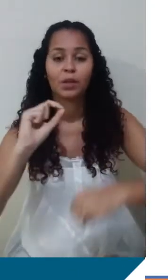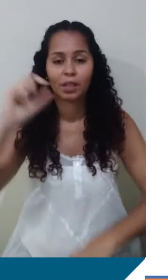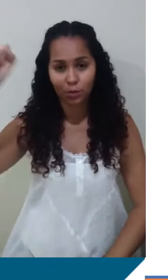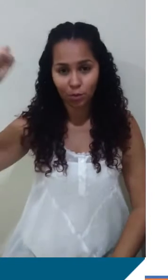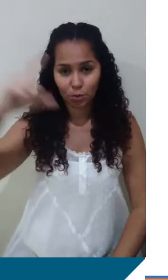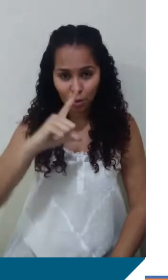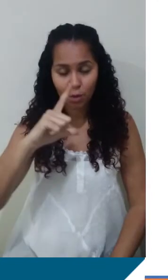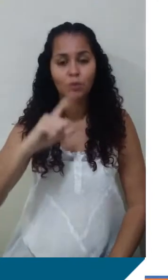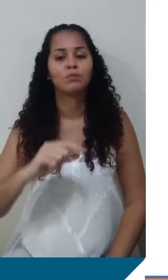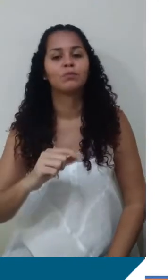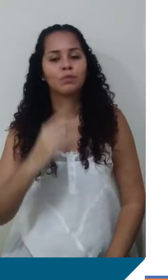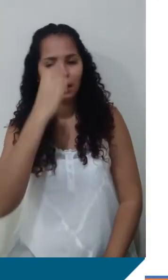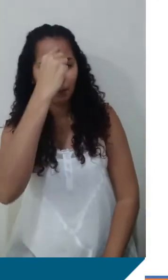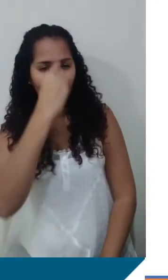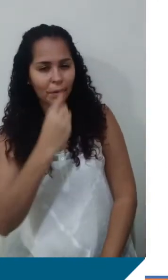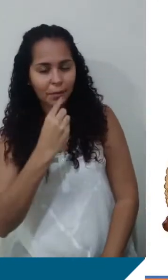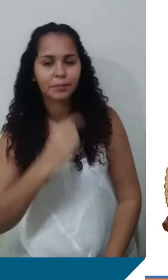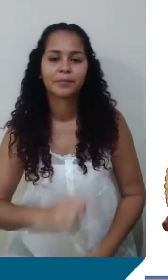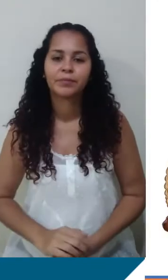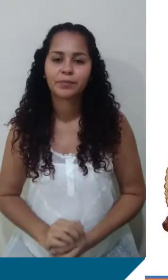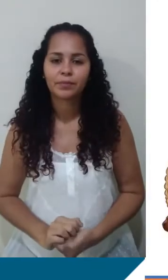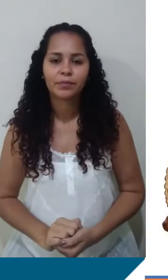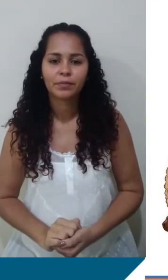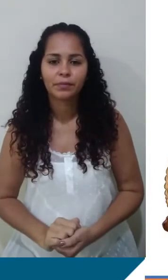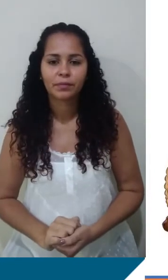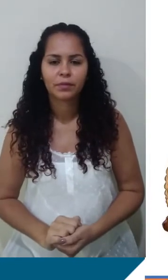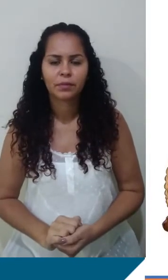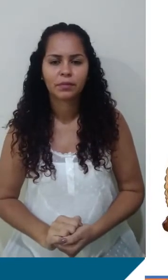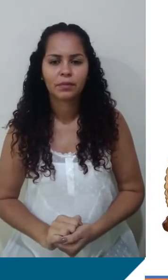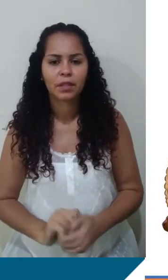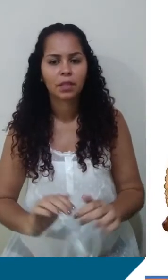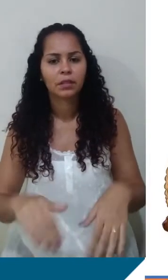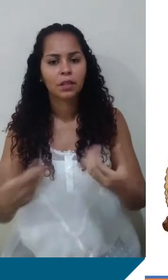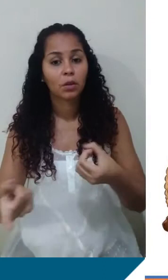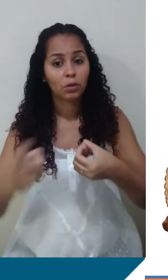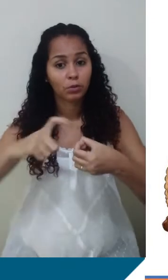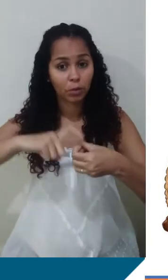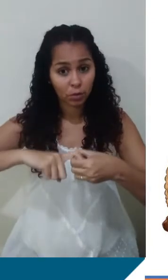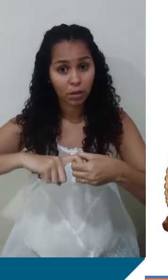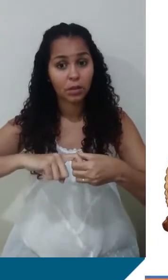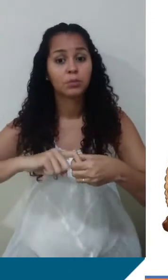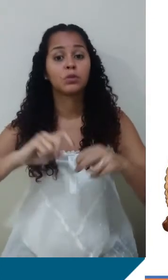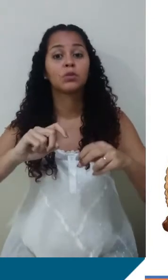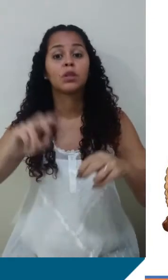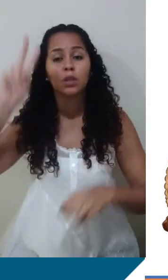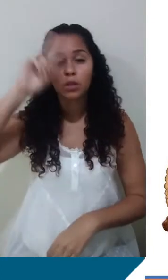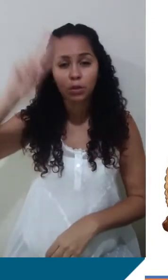ali ao fundo, corzinha amarelada e a gente retorna para aquela história que foi contada no capítulo 11 de Isaac